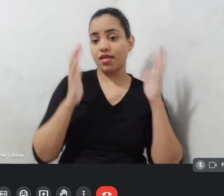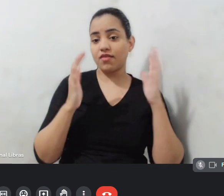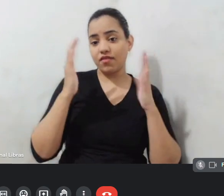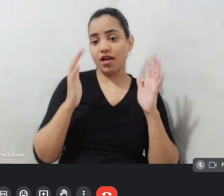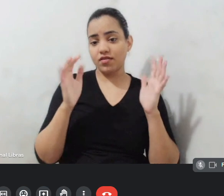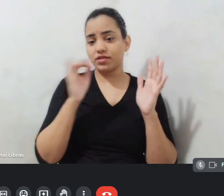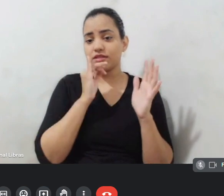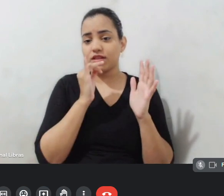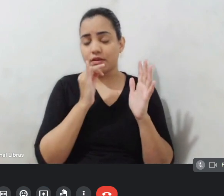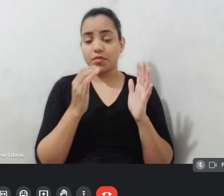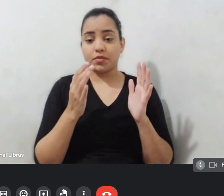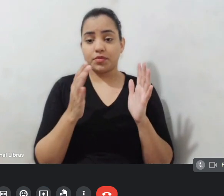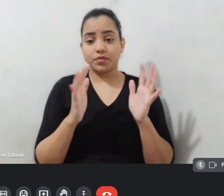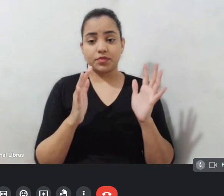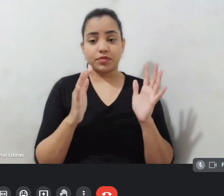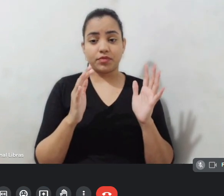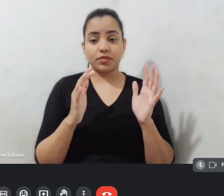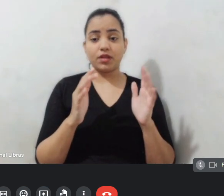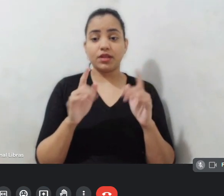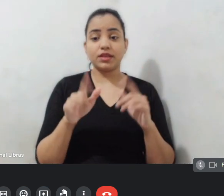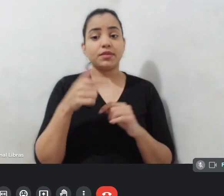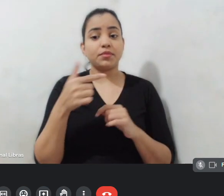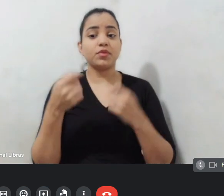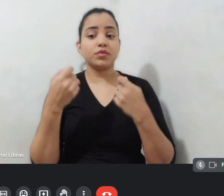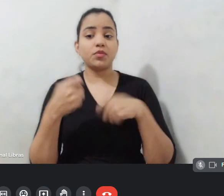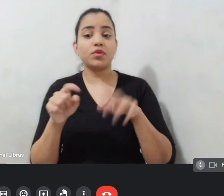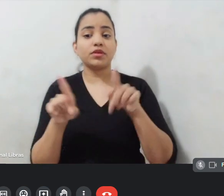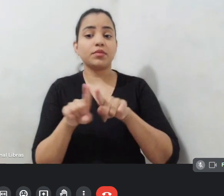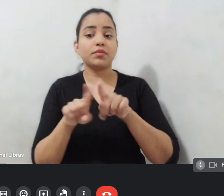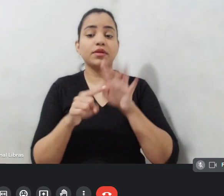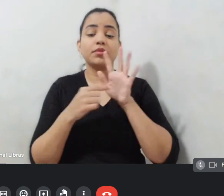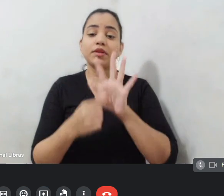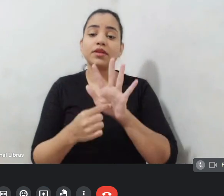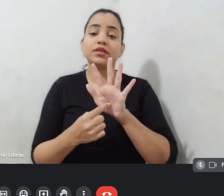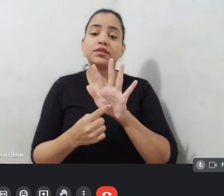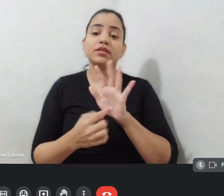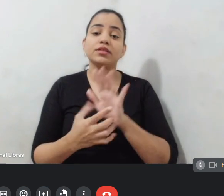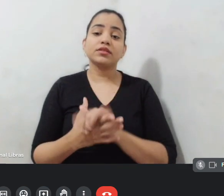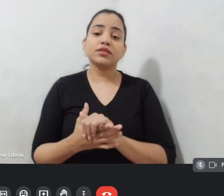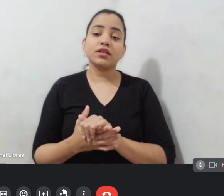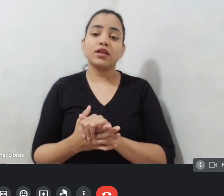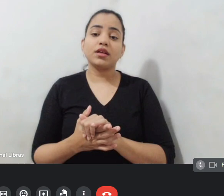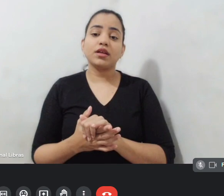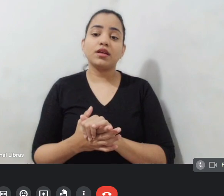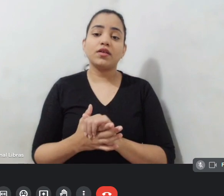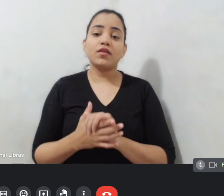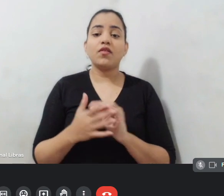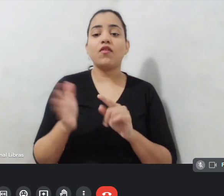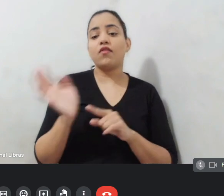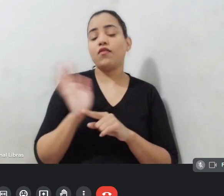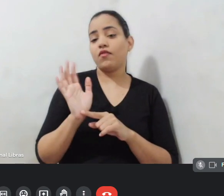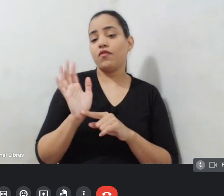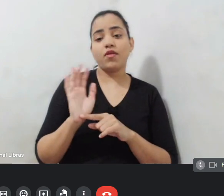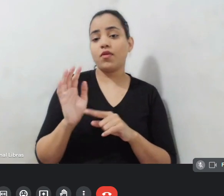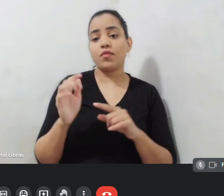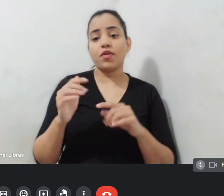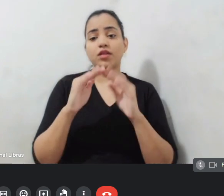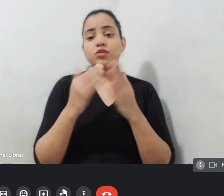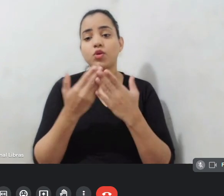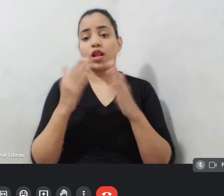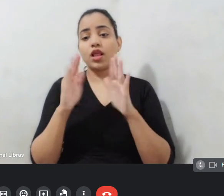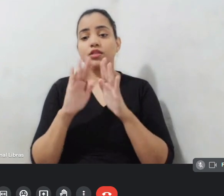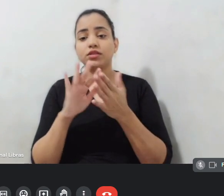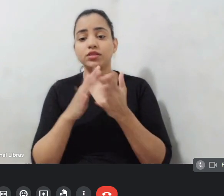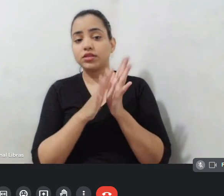E aí, a partir disso, vocês fazem uma apresentação também, entre um filme ou, uma escola de samba, faz um vestírio da rainha do